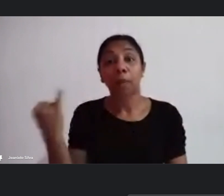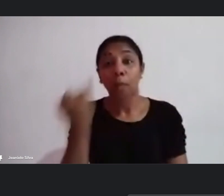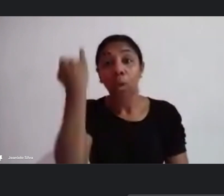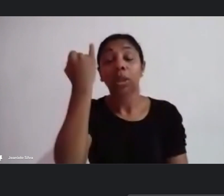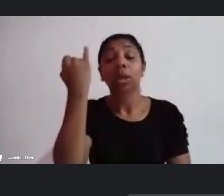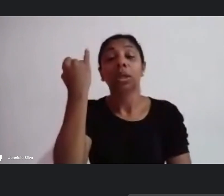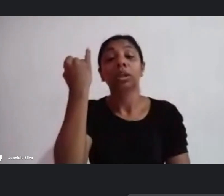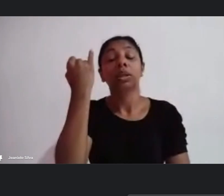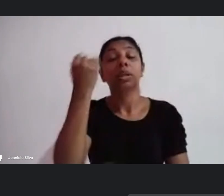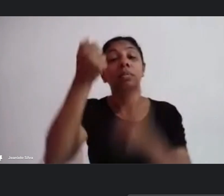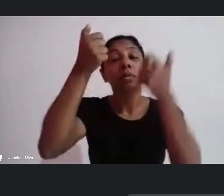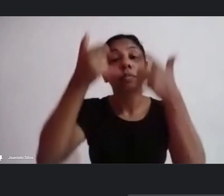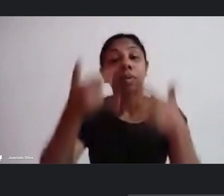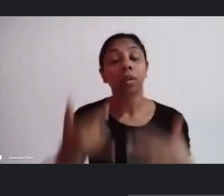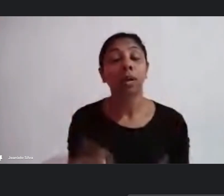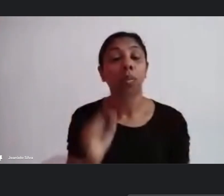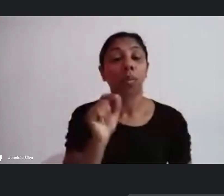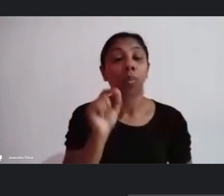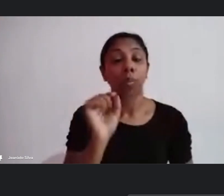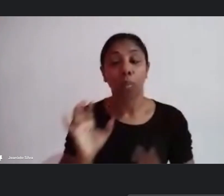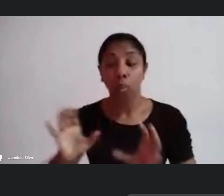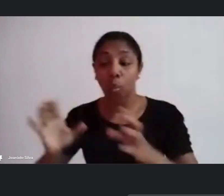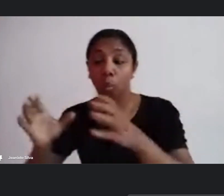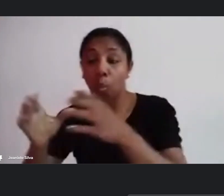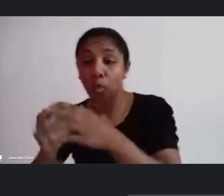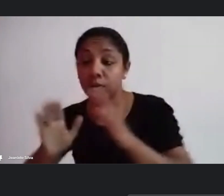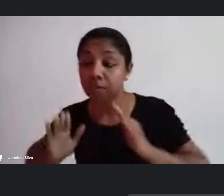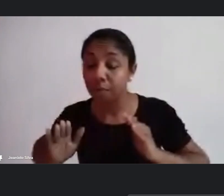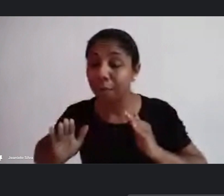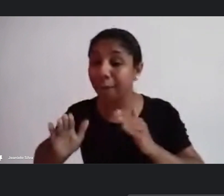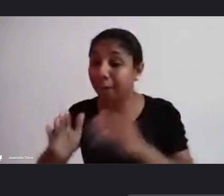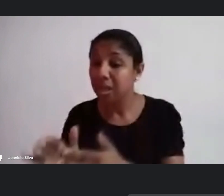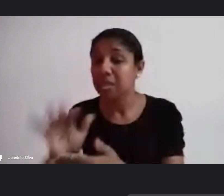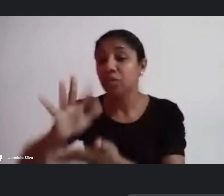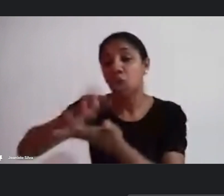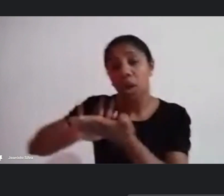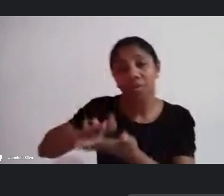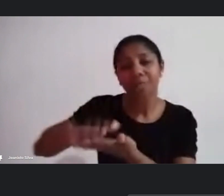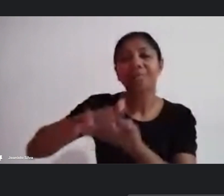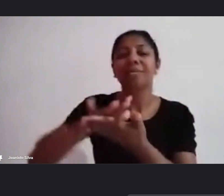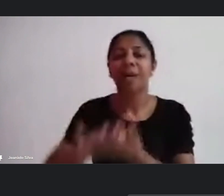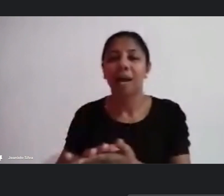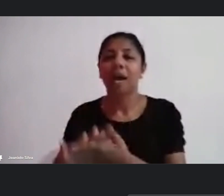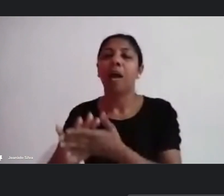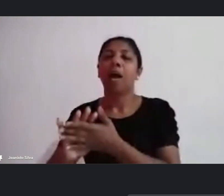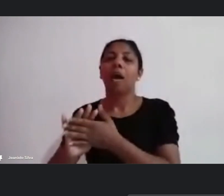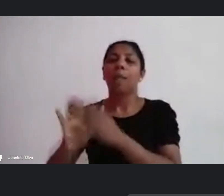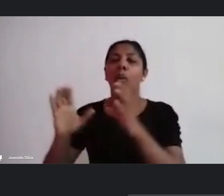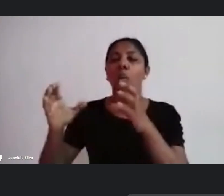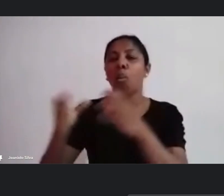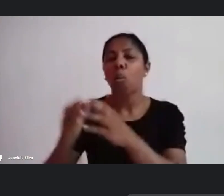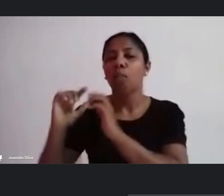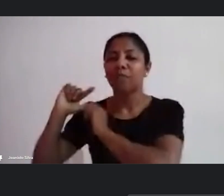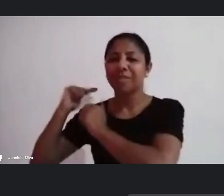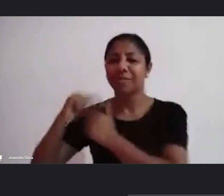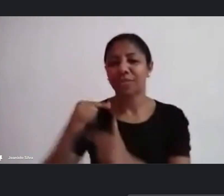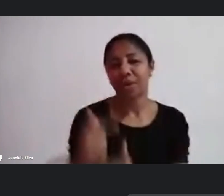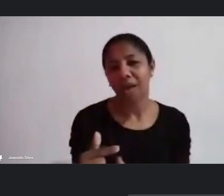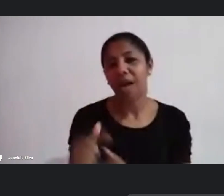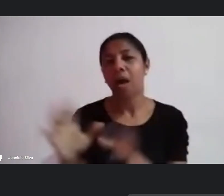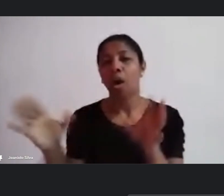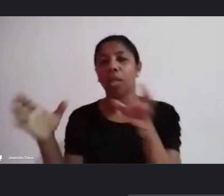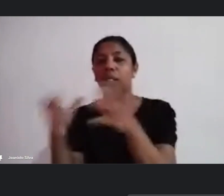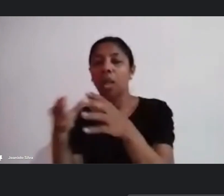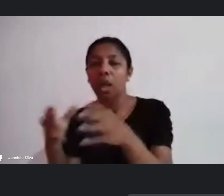esse grupo especificamente a gente tem escola de samba tem grupo tradicional tem bloco tem a ver com